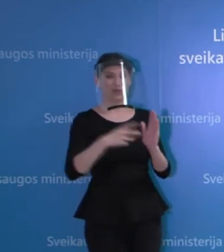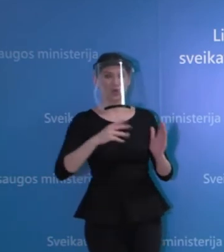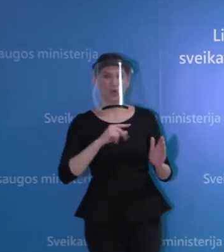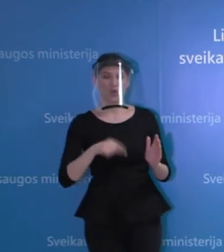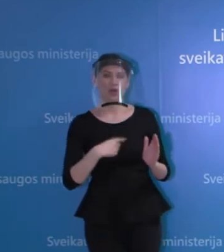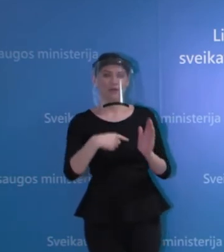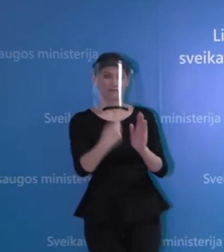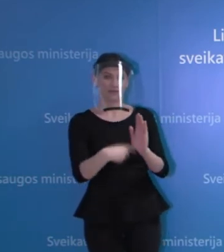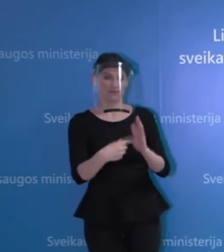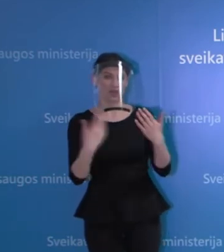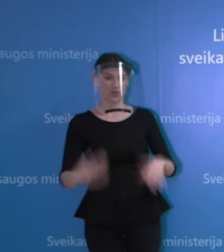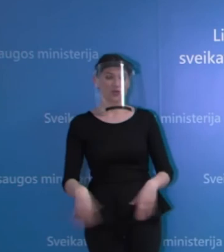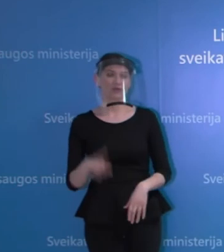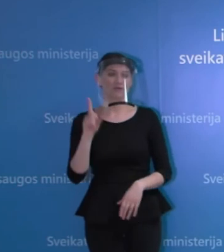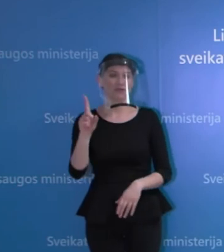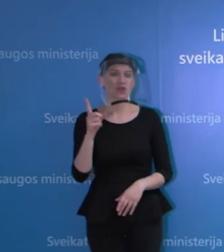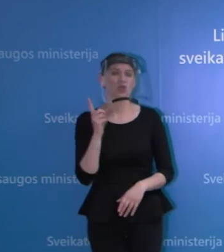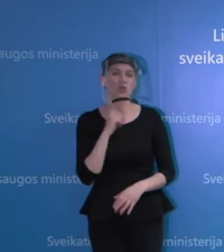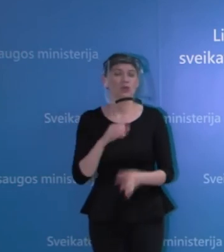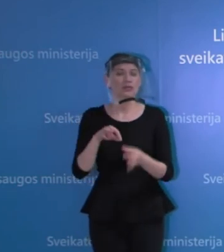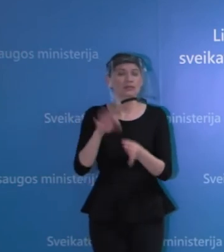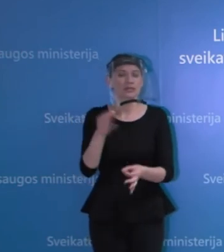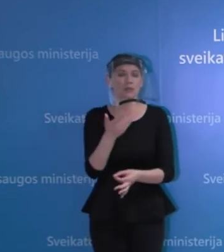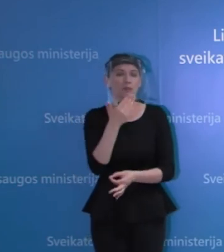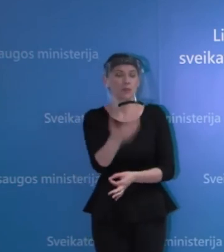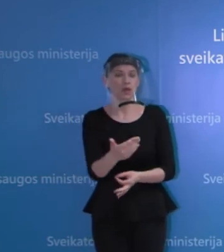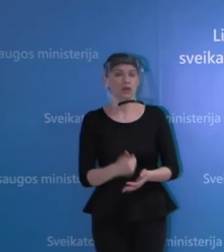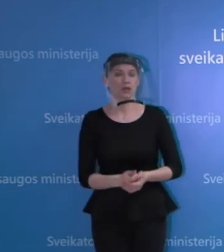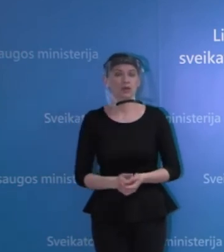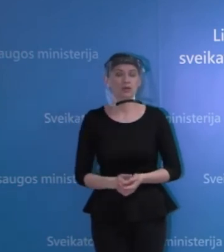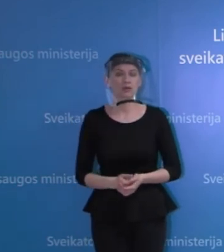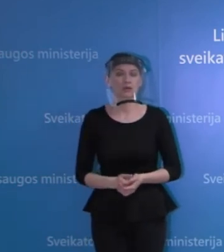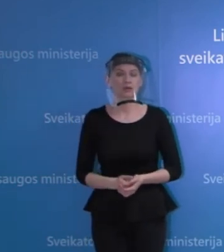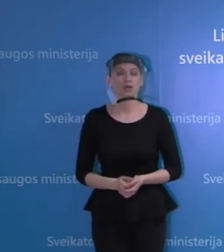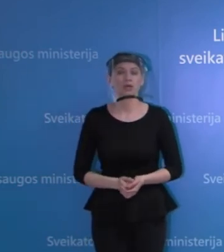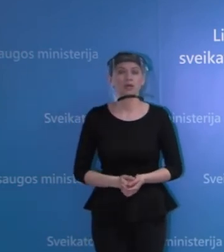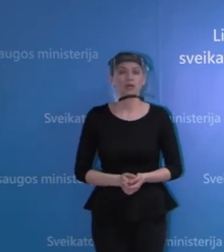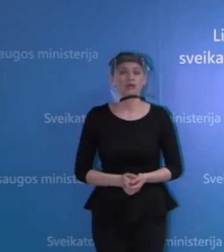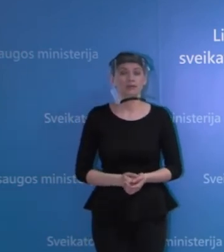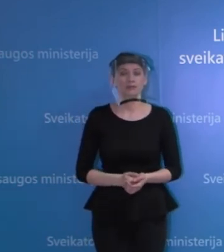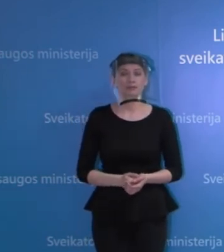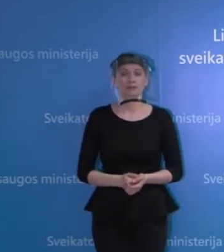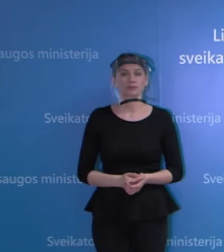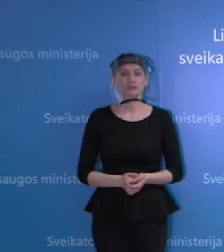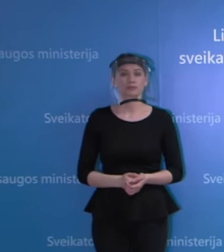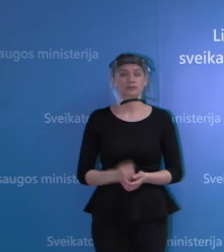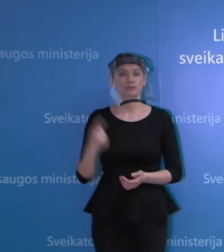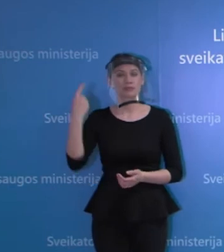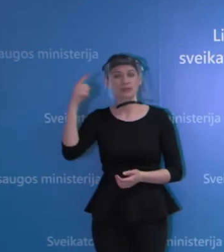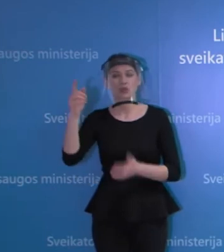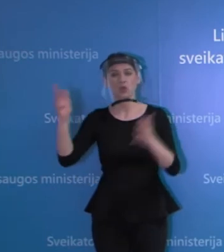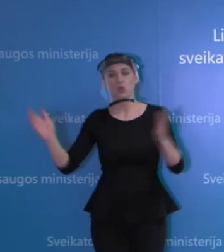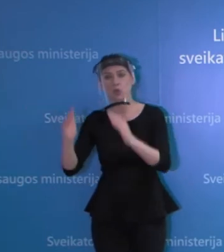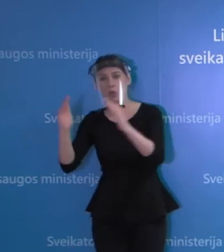paklausė. Tai man liko toks pasitikslinimui, ar bus skirta daugiau apsūgos priemonių kitiems naugos ir